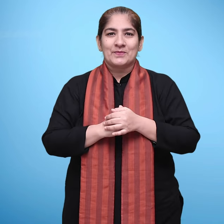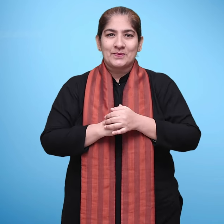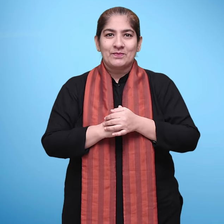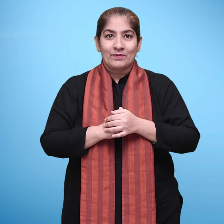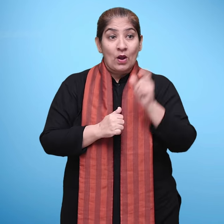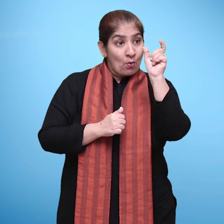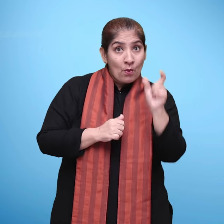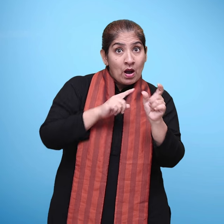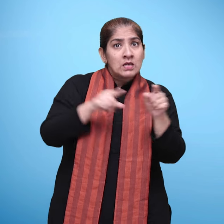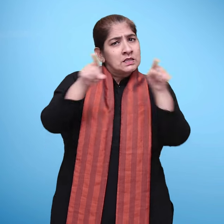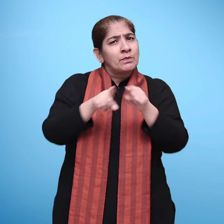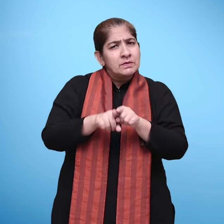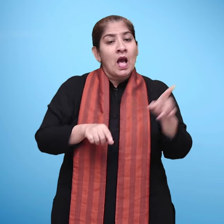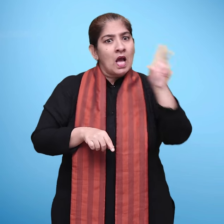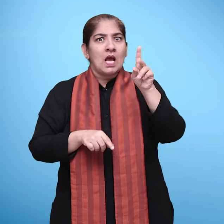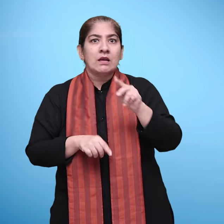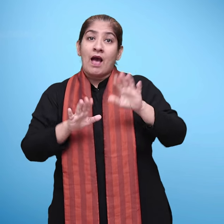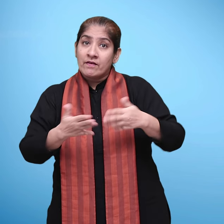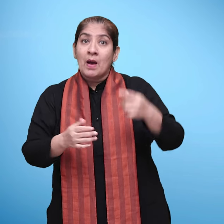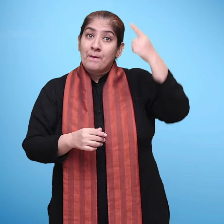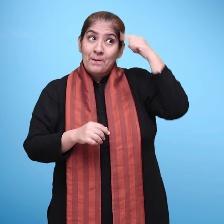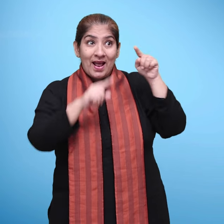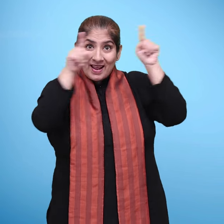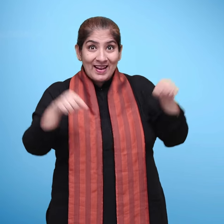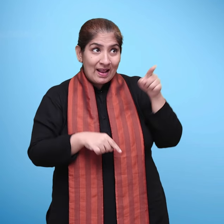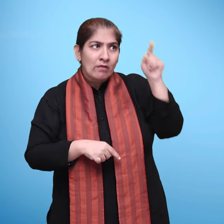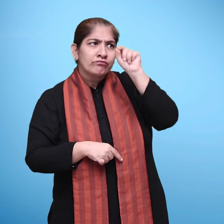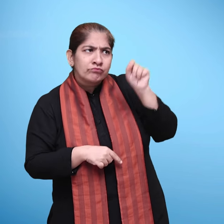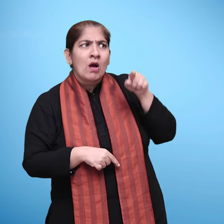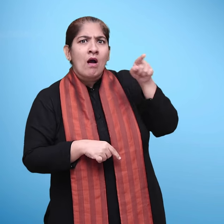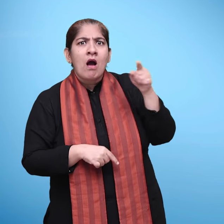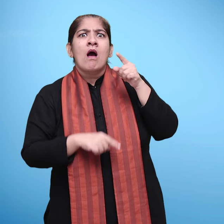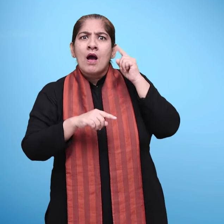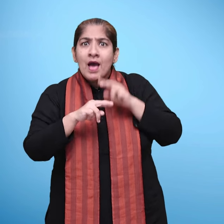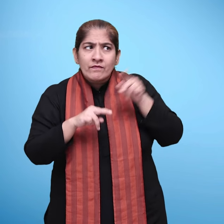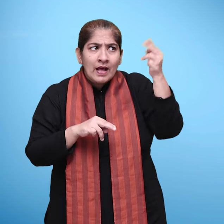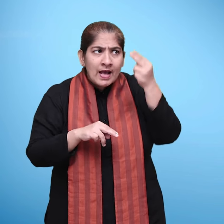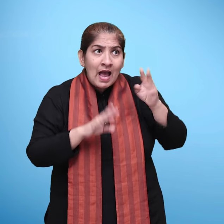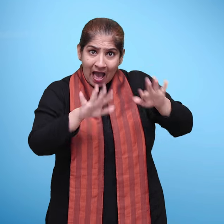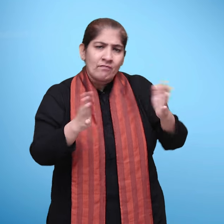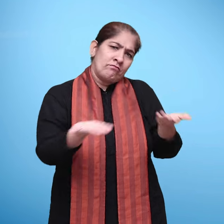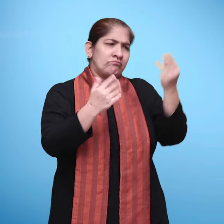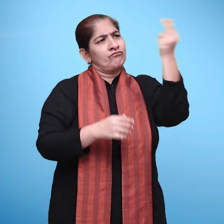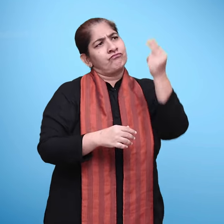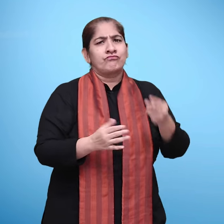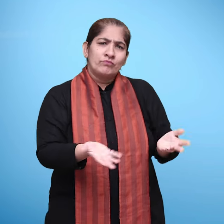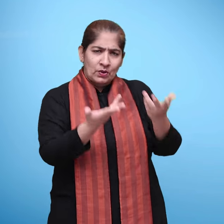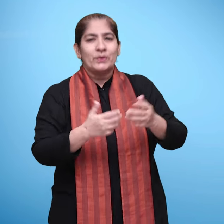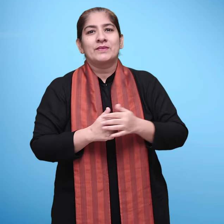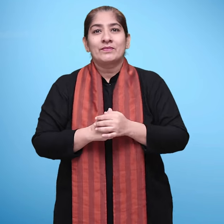जिन शब्दों का दोहराव है उन्हें बोड पर लिख दीजिए उनके चित्र बन पाएं तो अवश्य बनाईए फिर